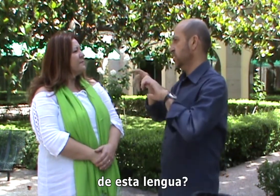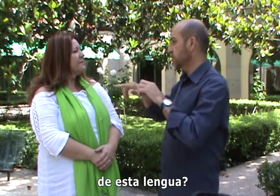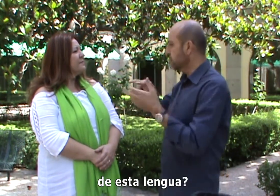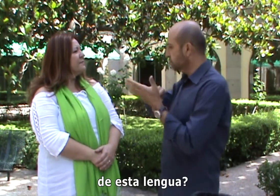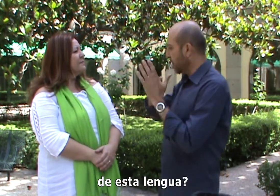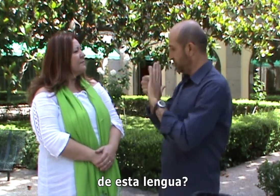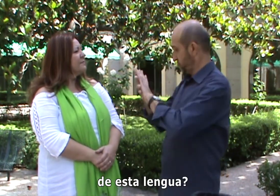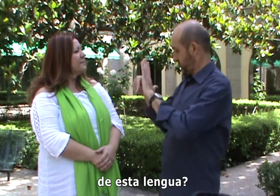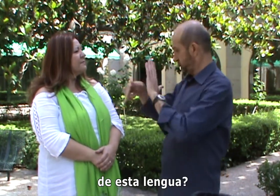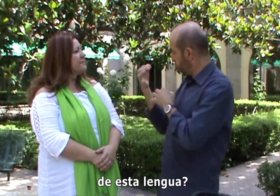de esta lengua?